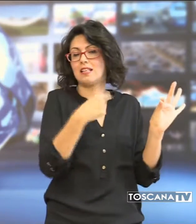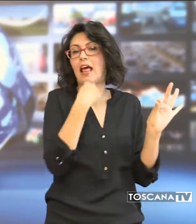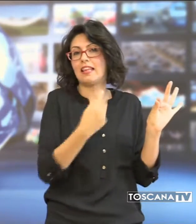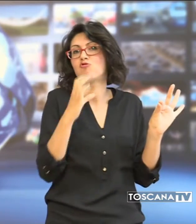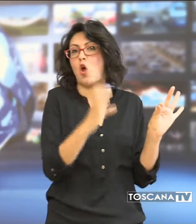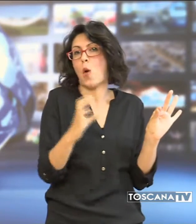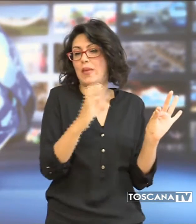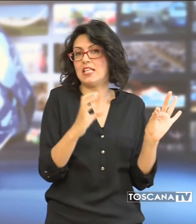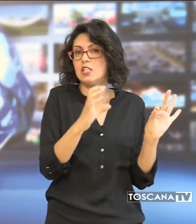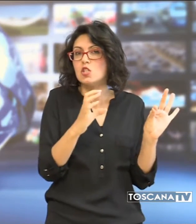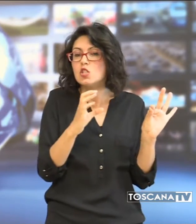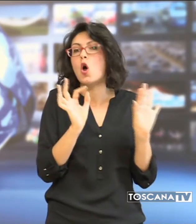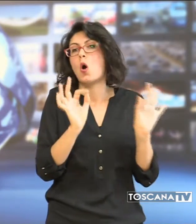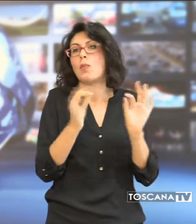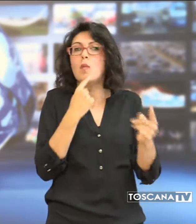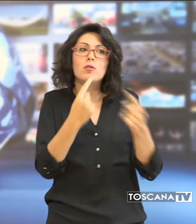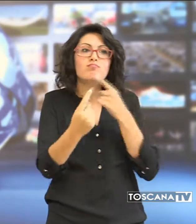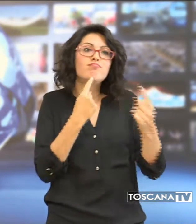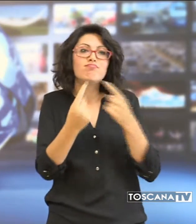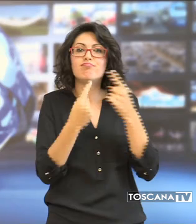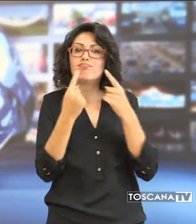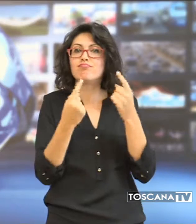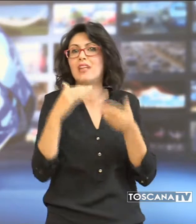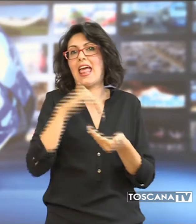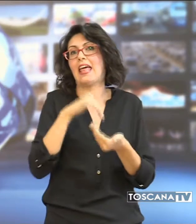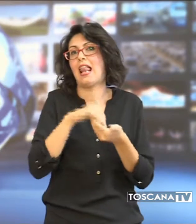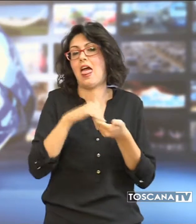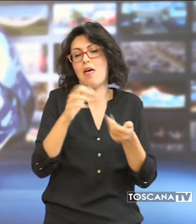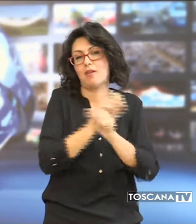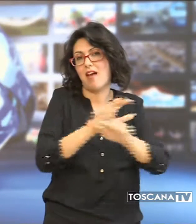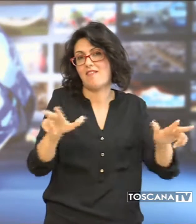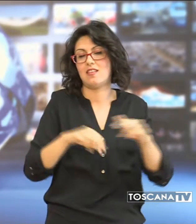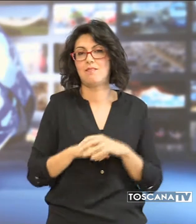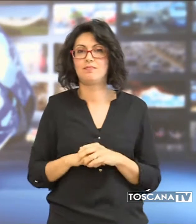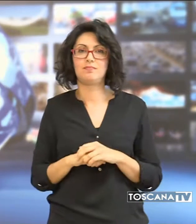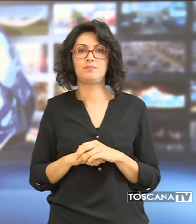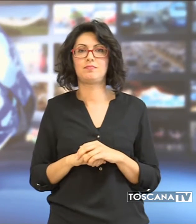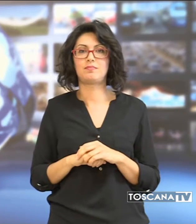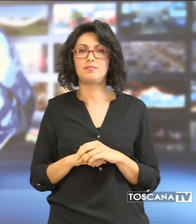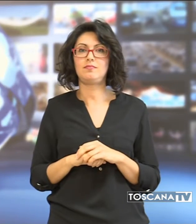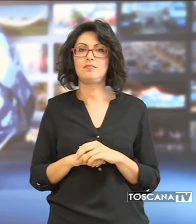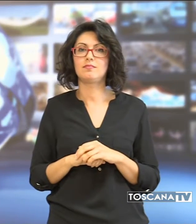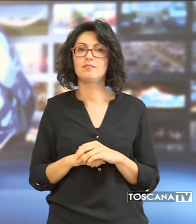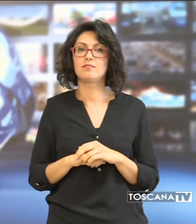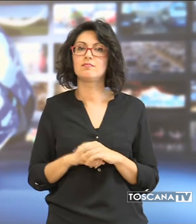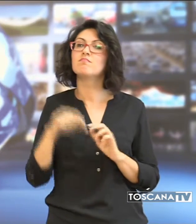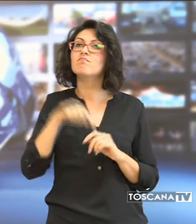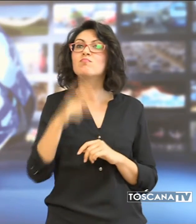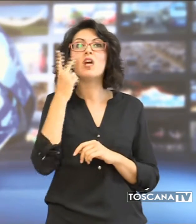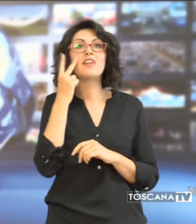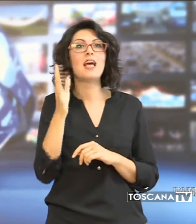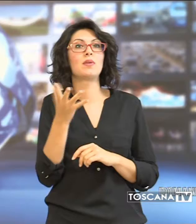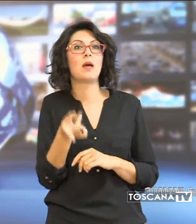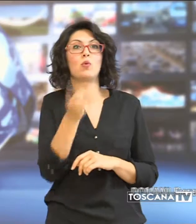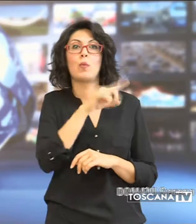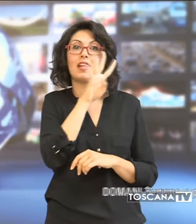commisso parlando ai canali ufficiali del club viola. Ora vediamo come sarà il